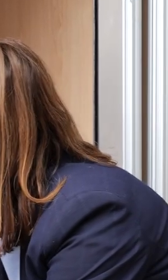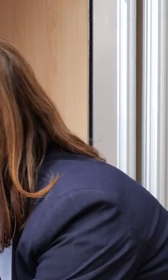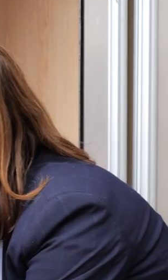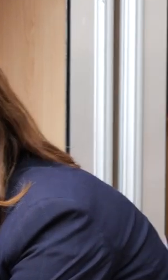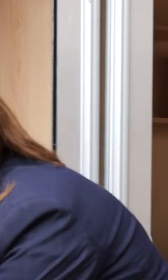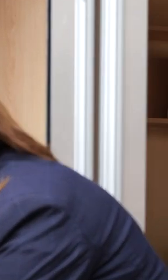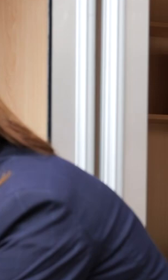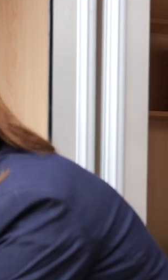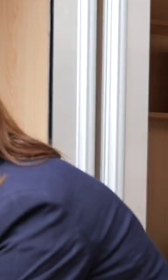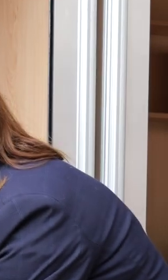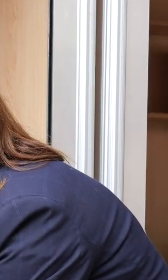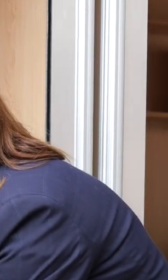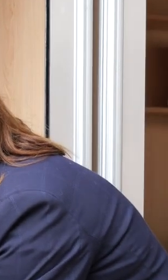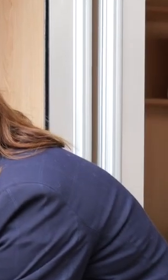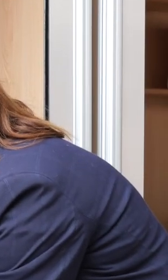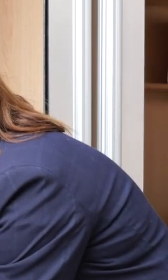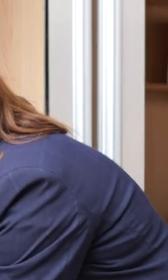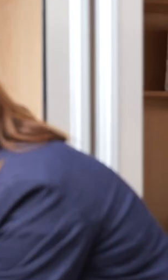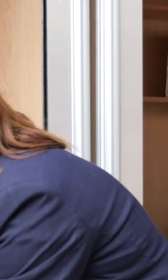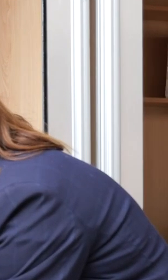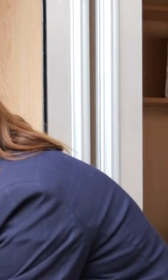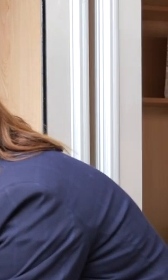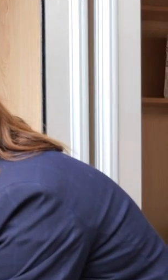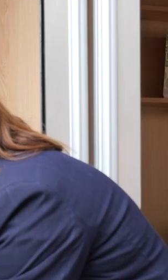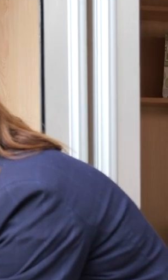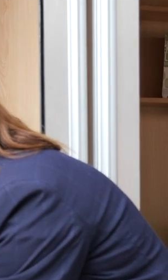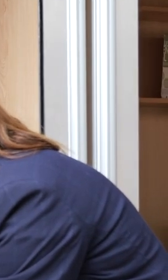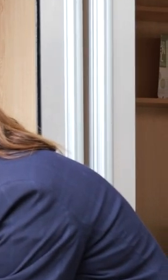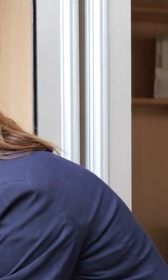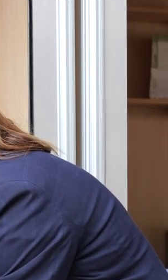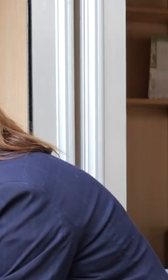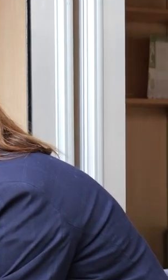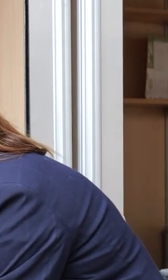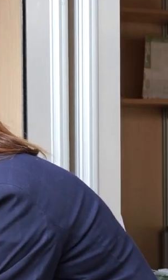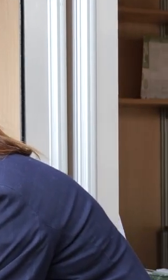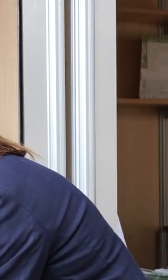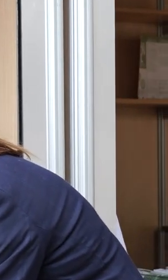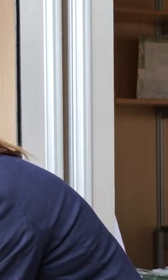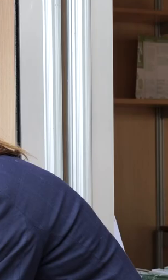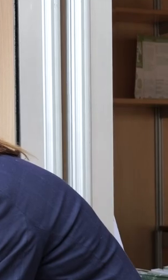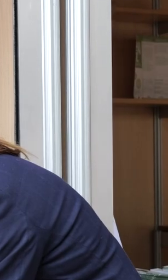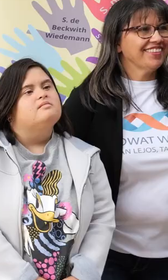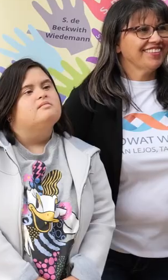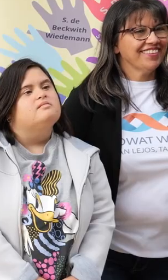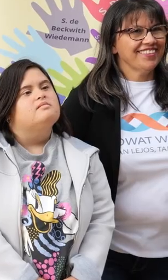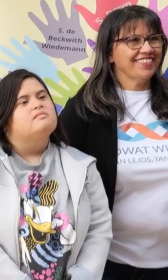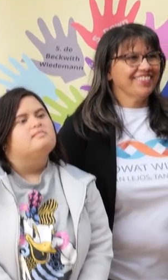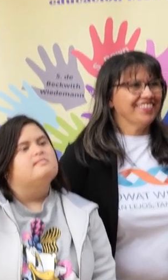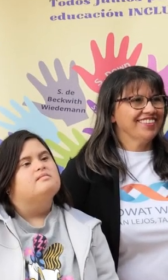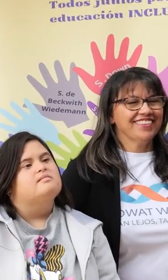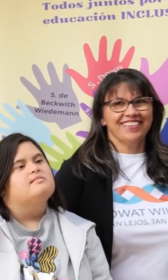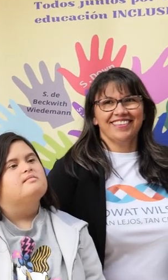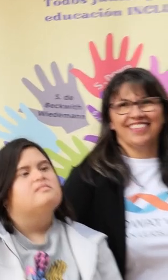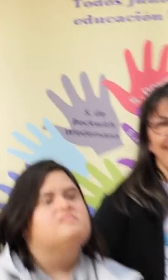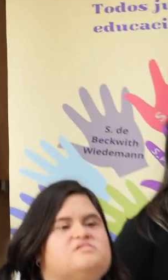la calidad de vida de todos los usuarios de la discapacidad, de sus familiares y que también están